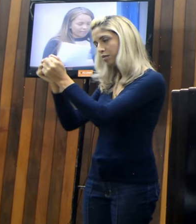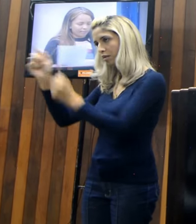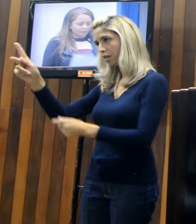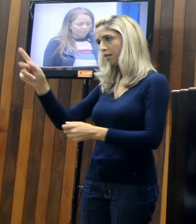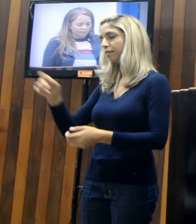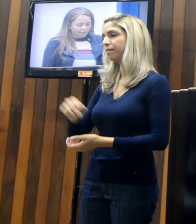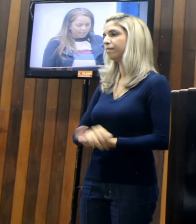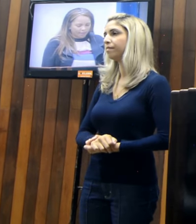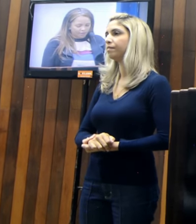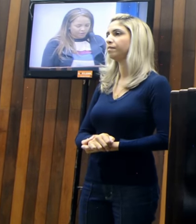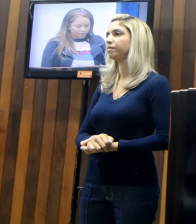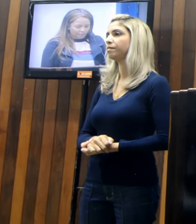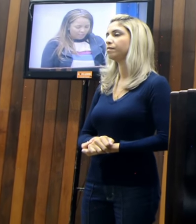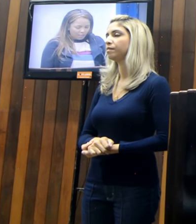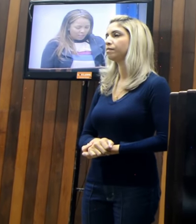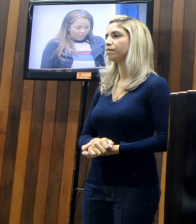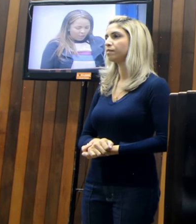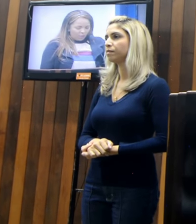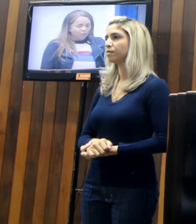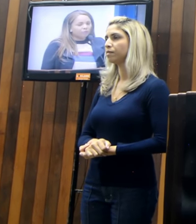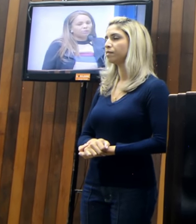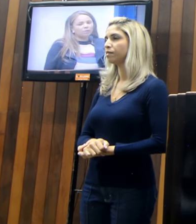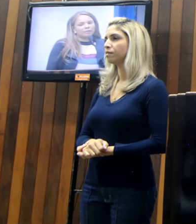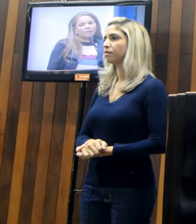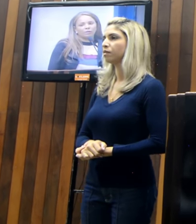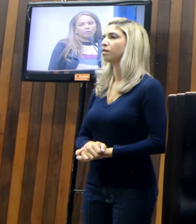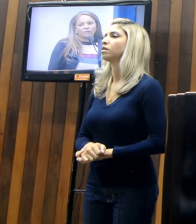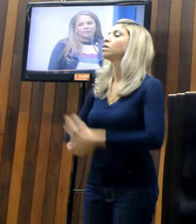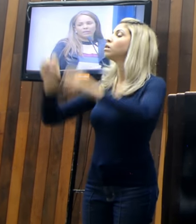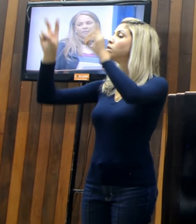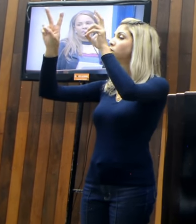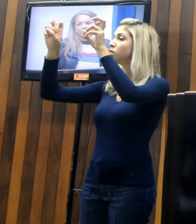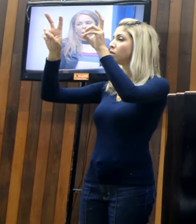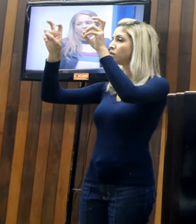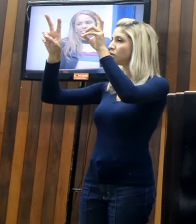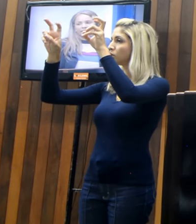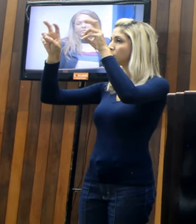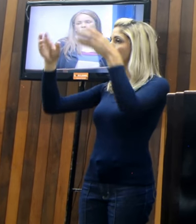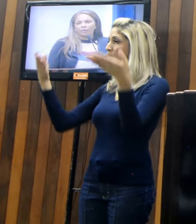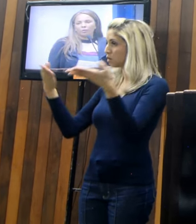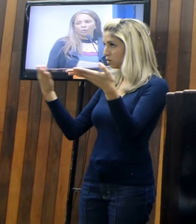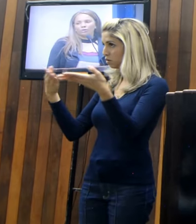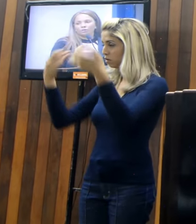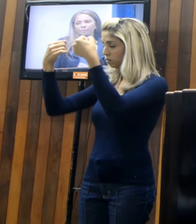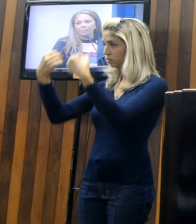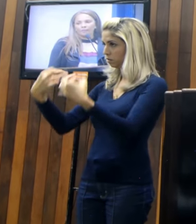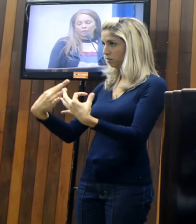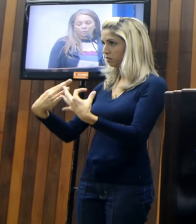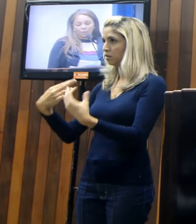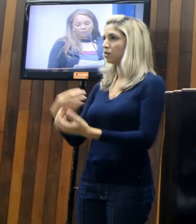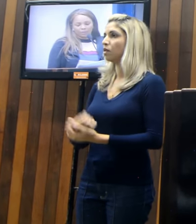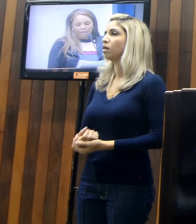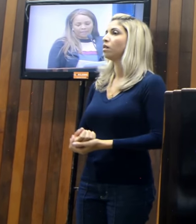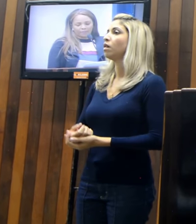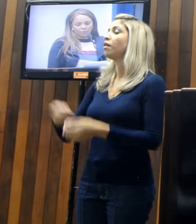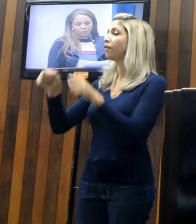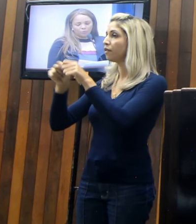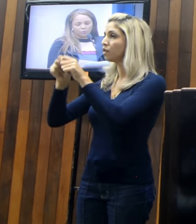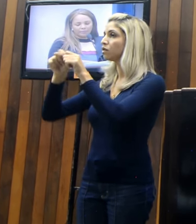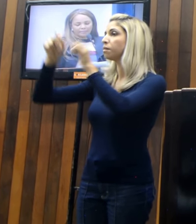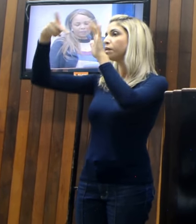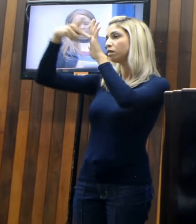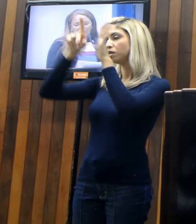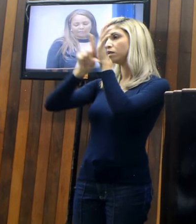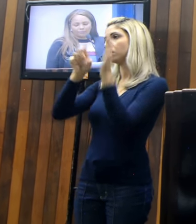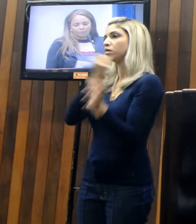Senhor presidente, o assunto que me trouxe a essa tribuna hoje foi o meu projeto, o